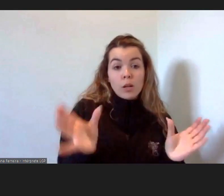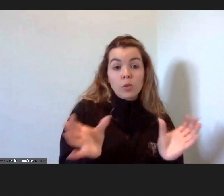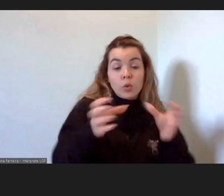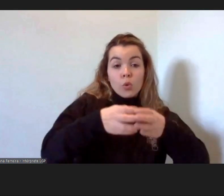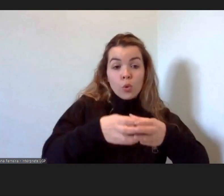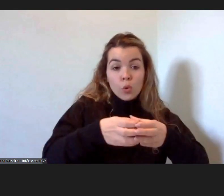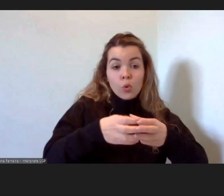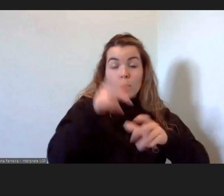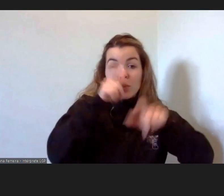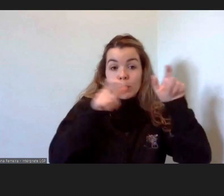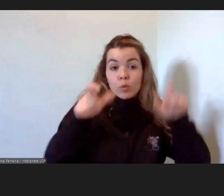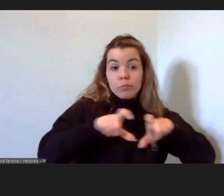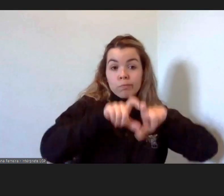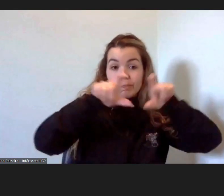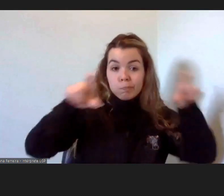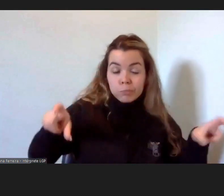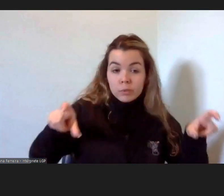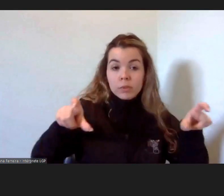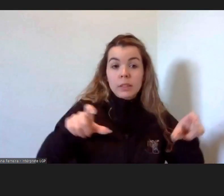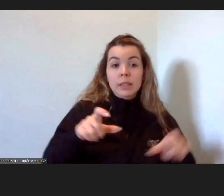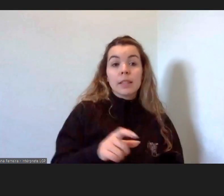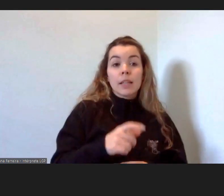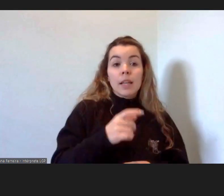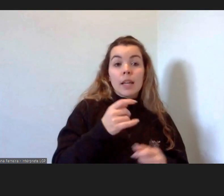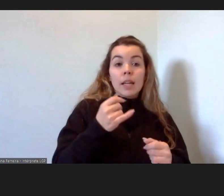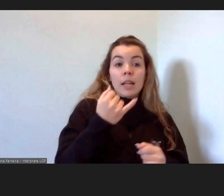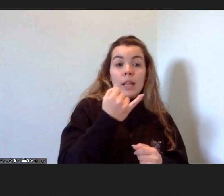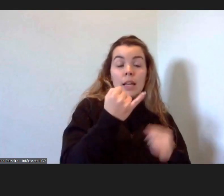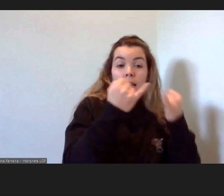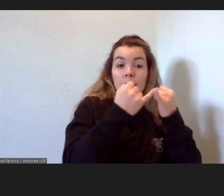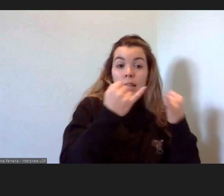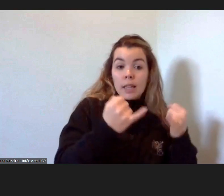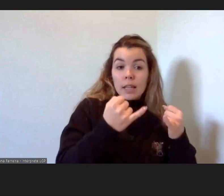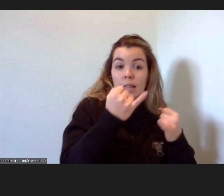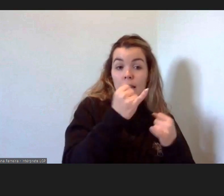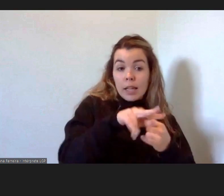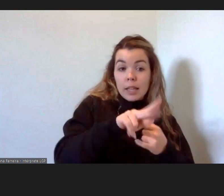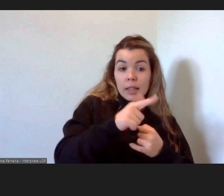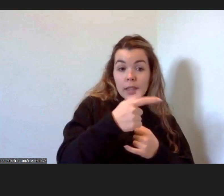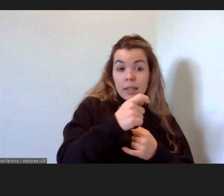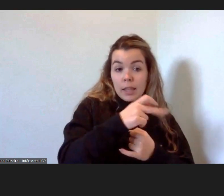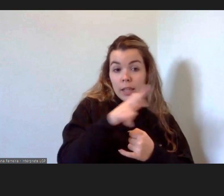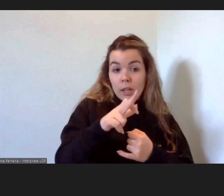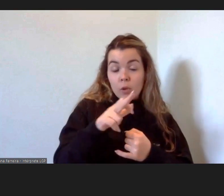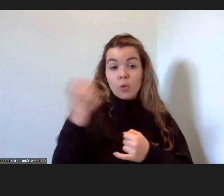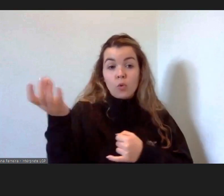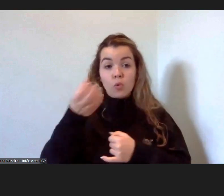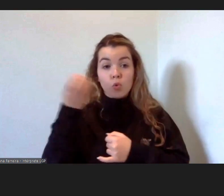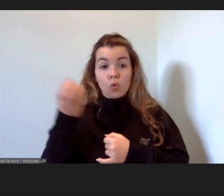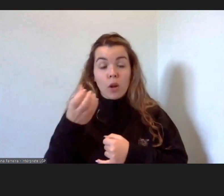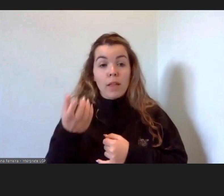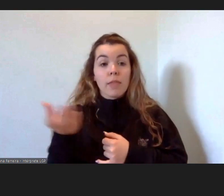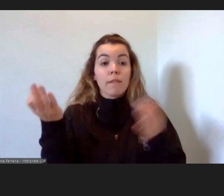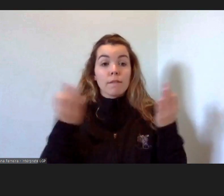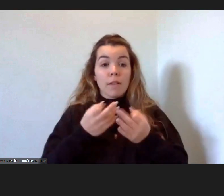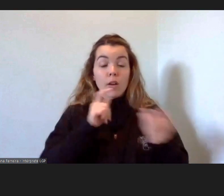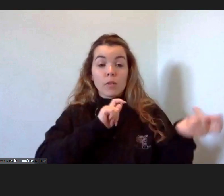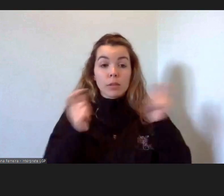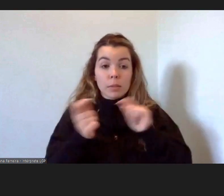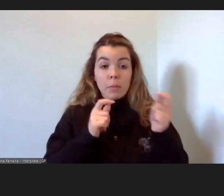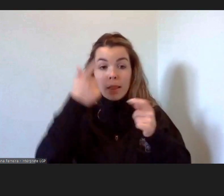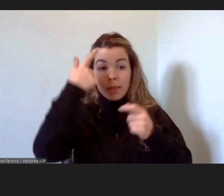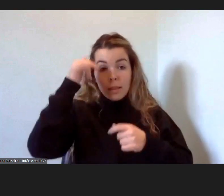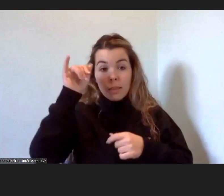empresários interculturais que, de facto, debatem as suas ideias, debatem situações,